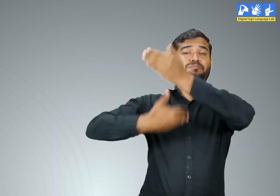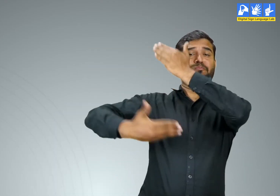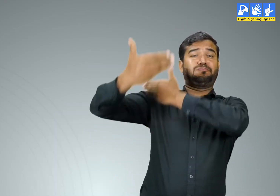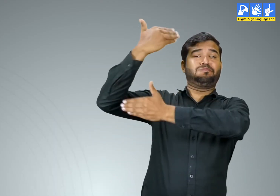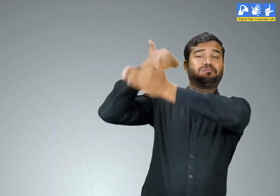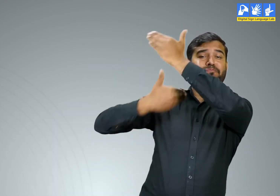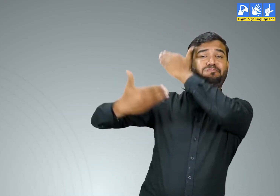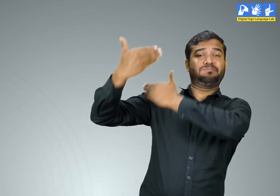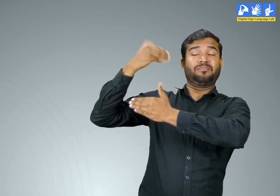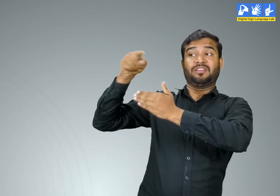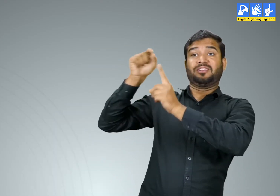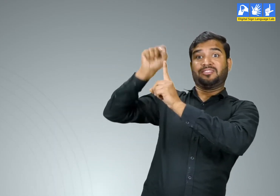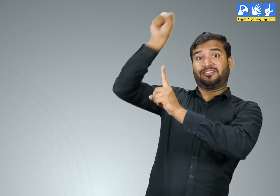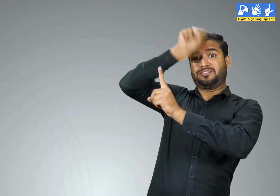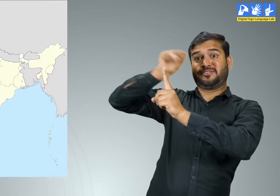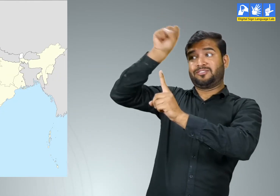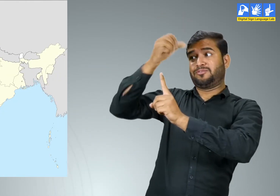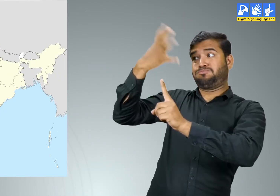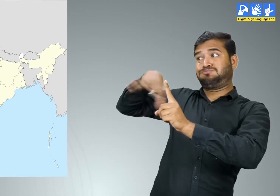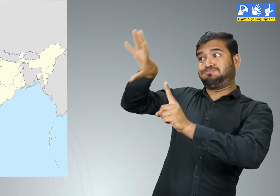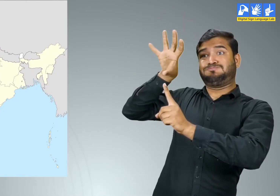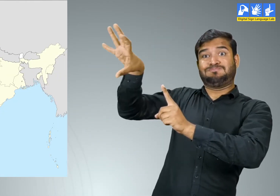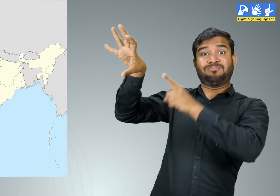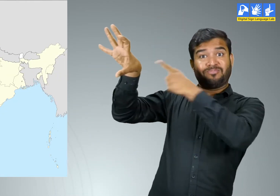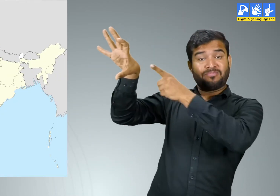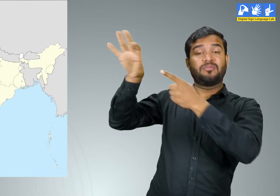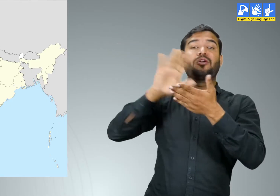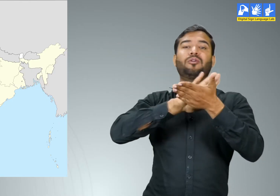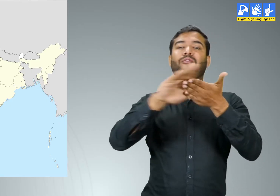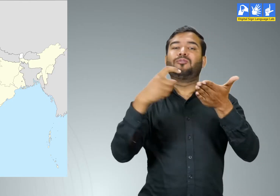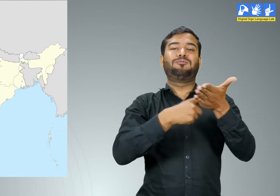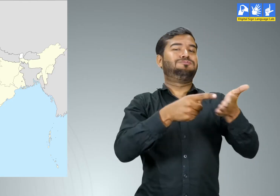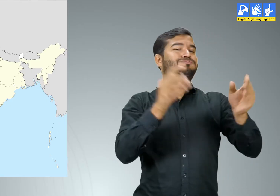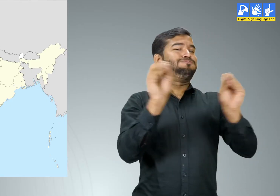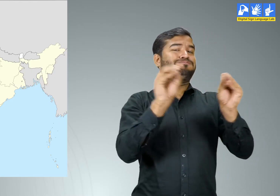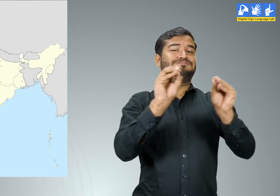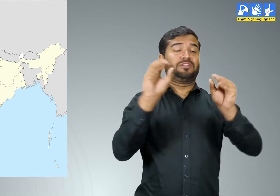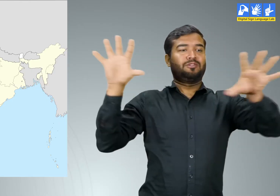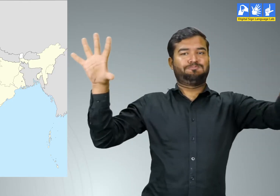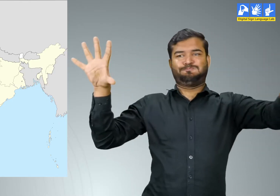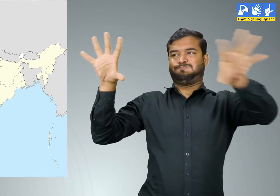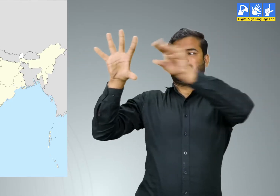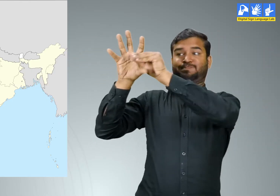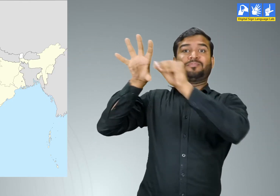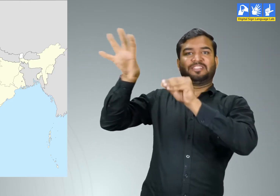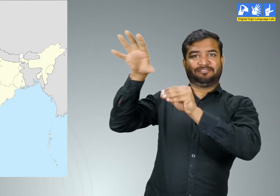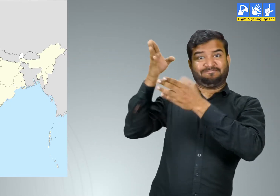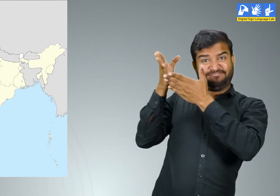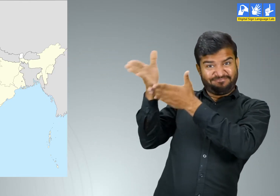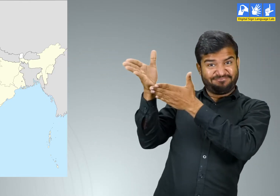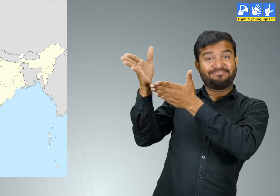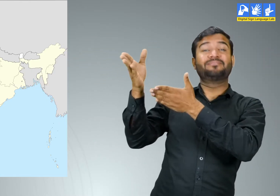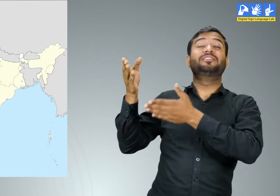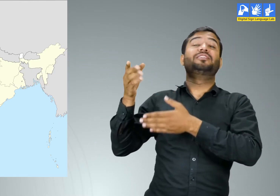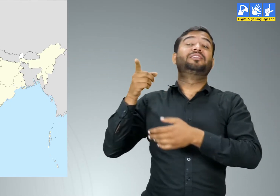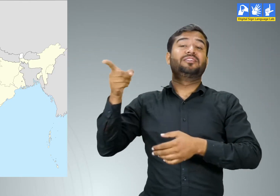बहुत समय पहले हर्याना का कोई अस्तित्व नहीं था उस समय केवल पंजाब राज्य था